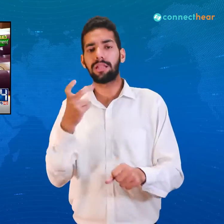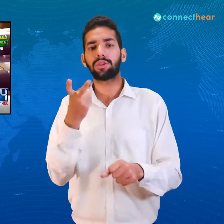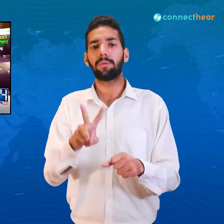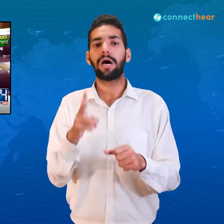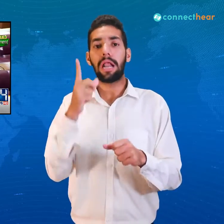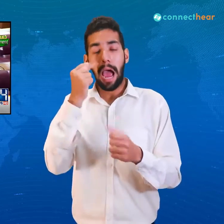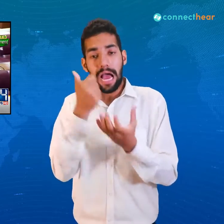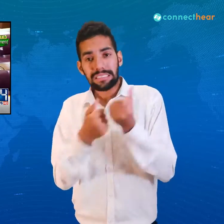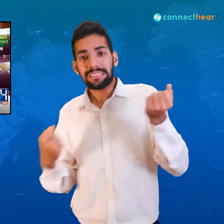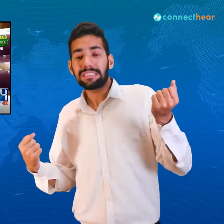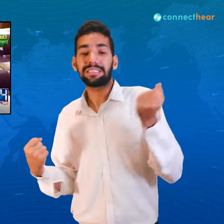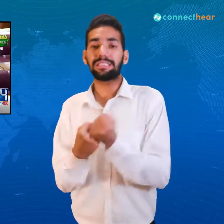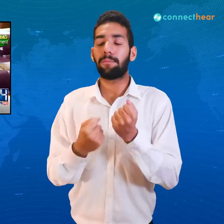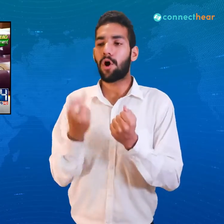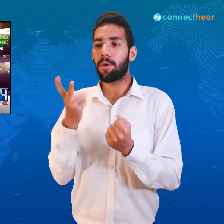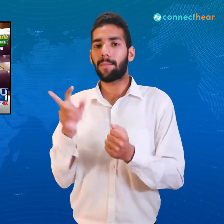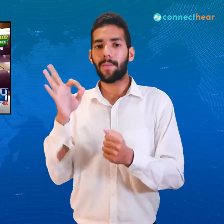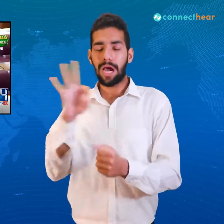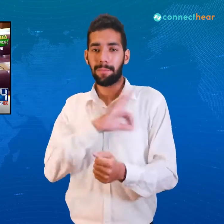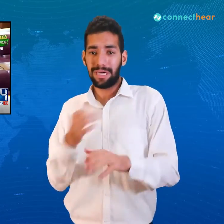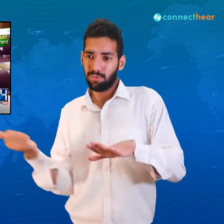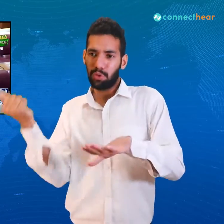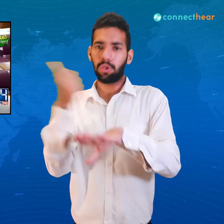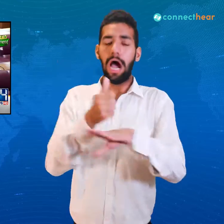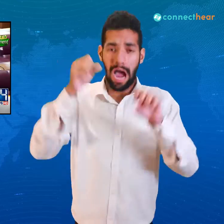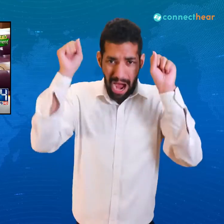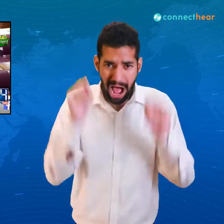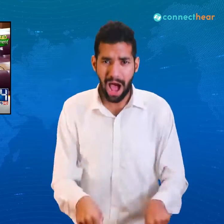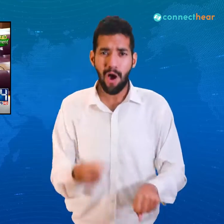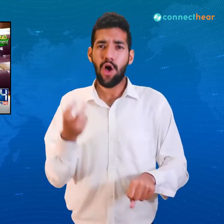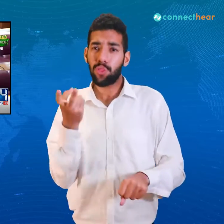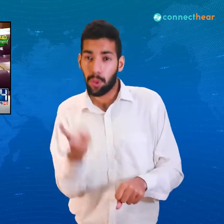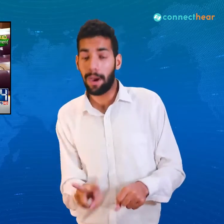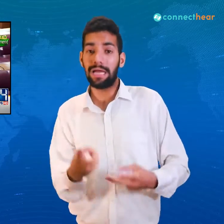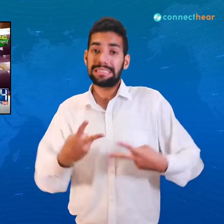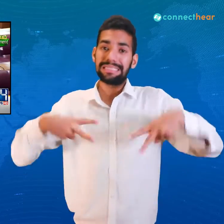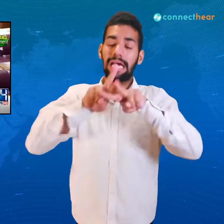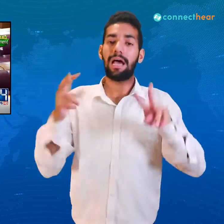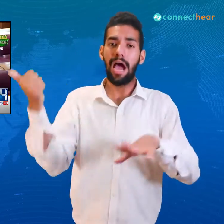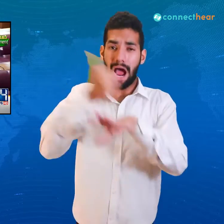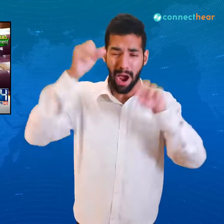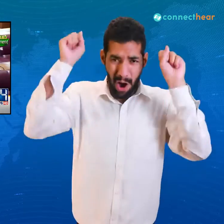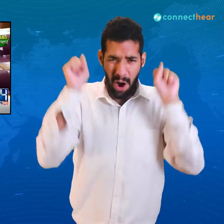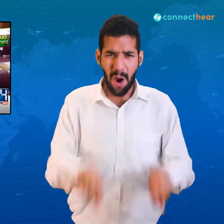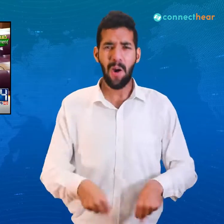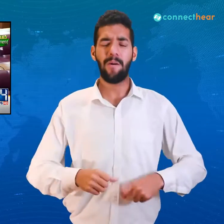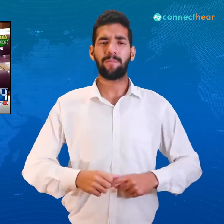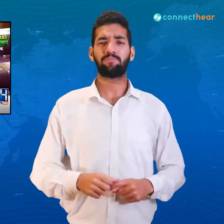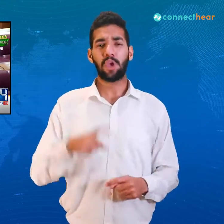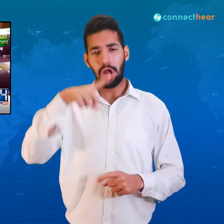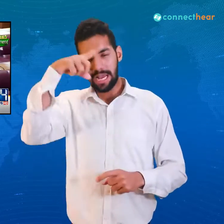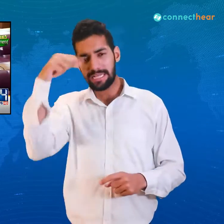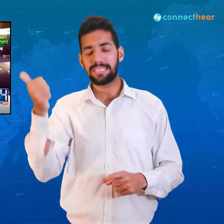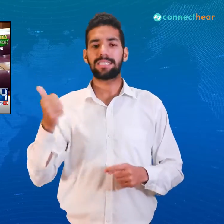وام کی طاقت سے ایک بار پھر اسی کرزے پہ براجمان ہوگا دو تہائی اکسریت سے ہوگا اور انشاءاللہ